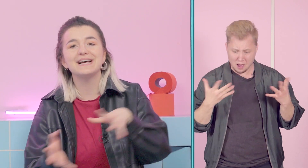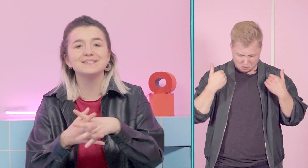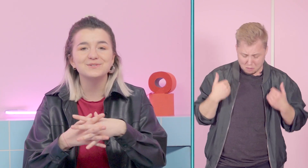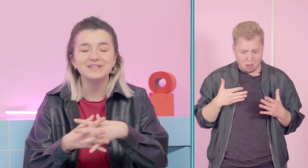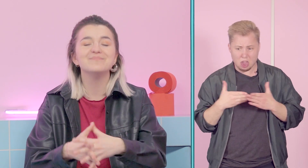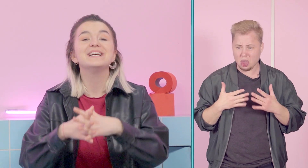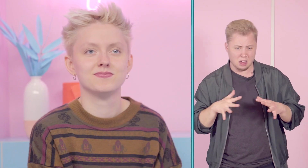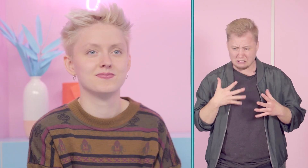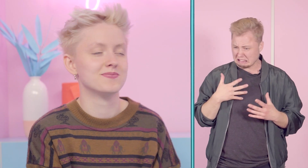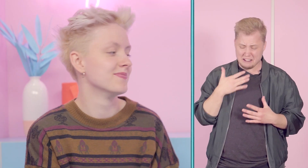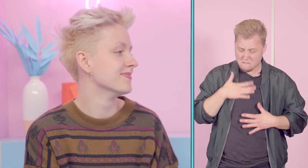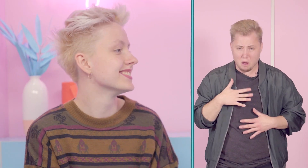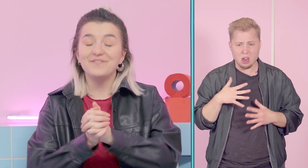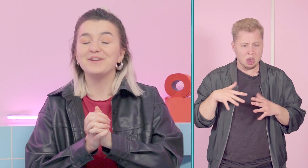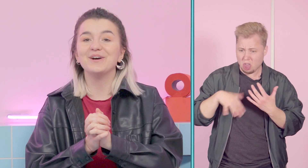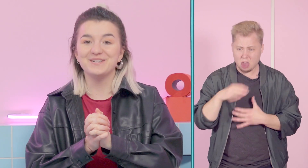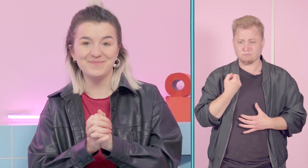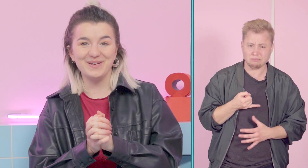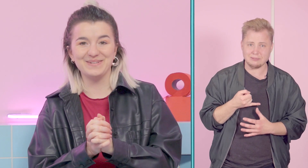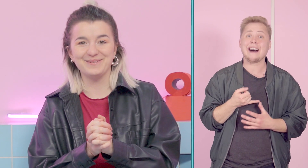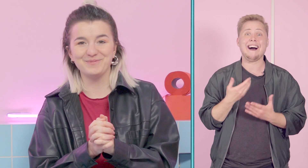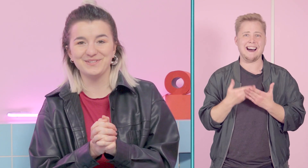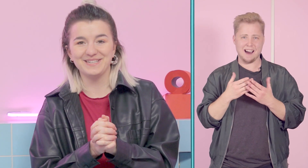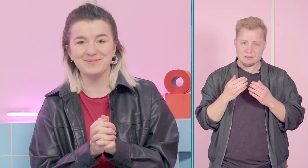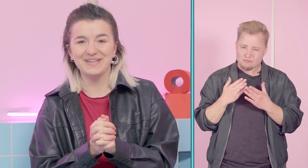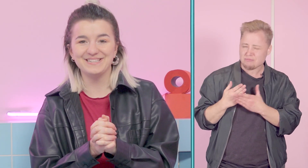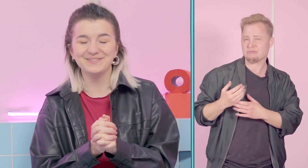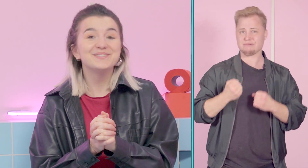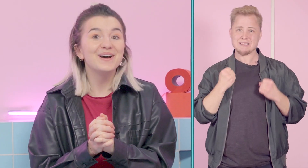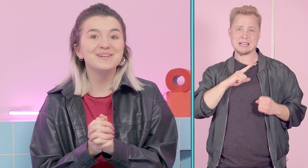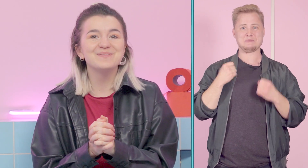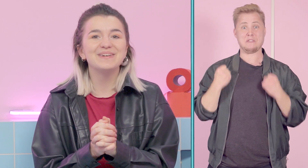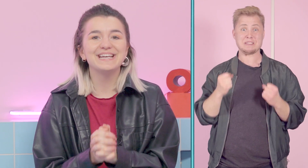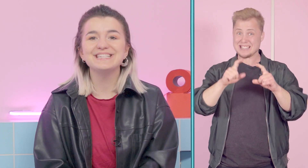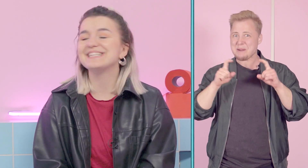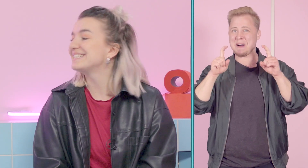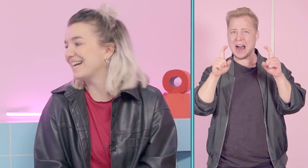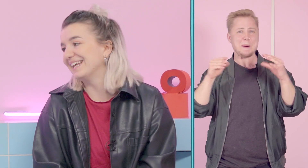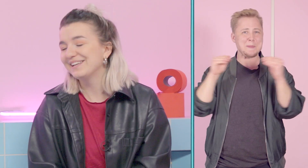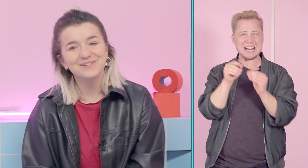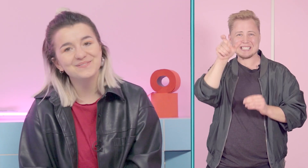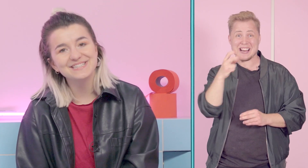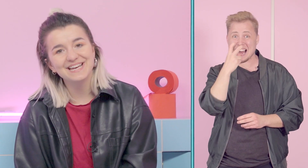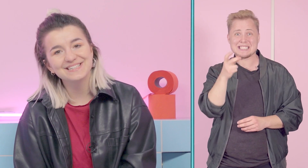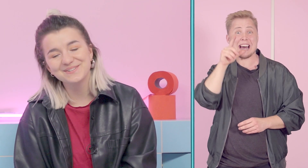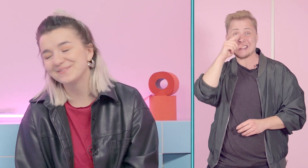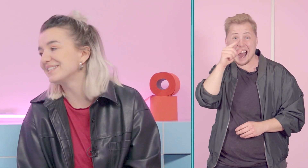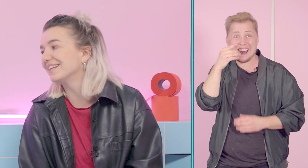alles zusammen. Wir werden heute noch mehr über Selbstbewusstsein sprechen, und zwar heute mit meiner Gästin Dana. Ich freue mich sehr, dass du hier bist, Dana.